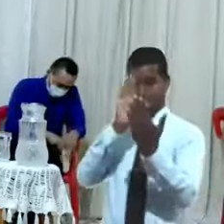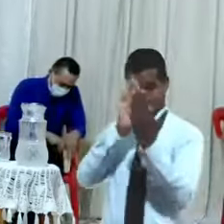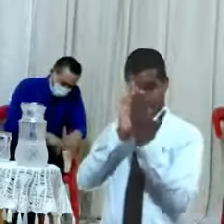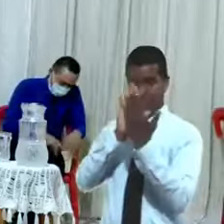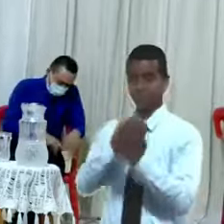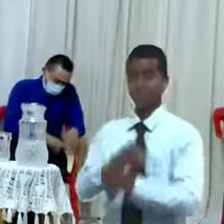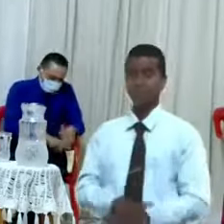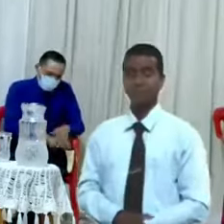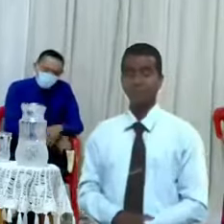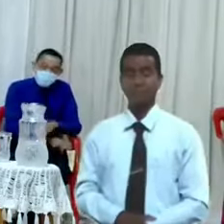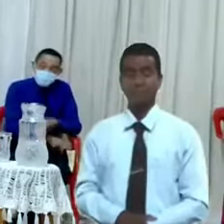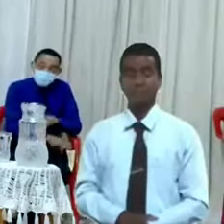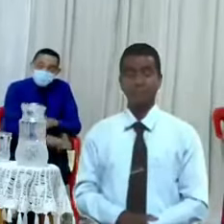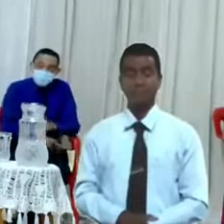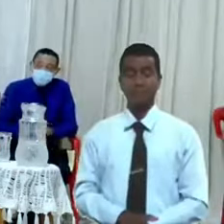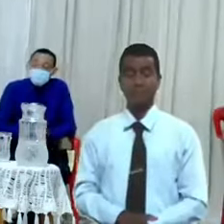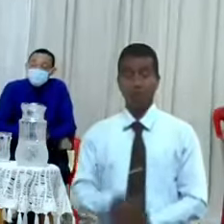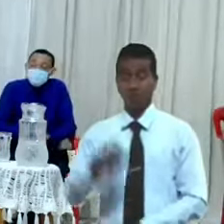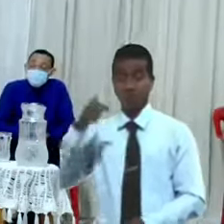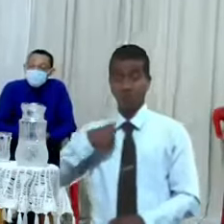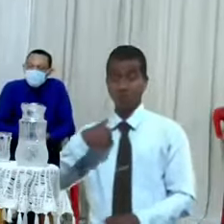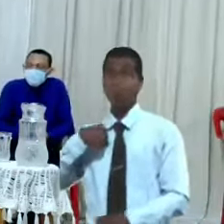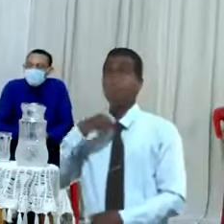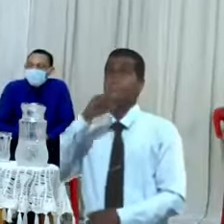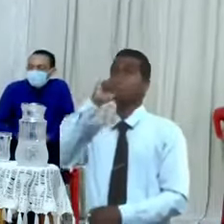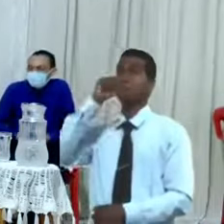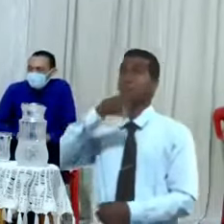yo le voy a preguntar y usted me va a responder